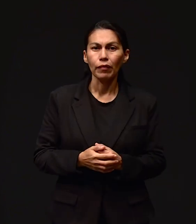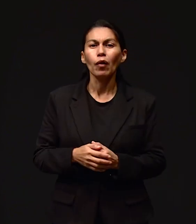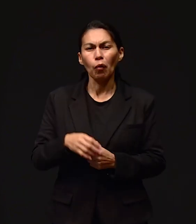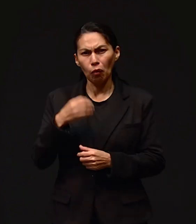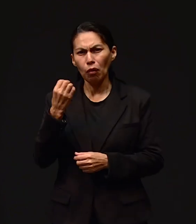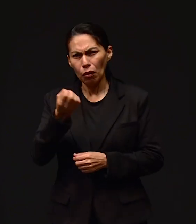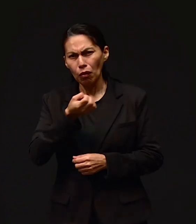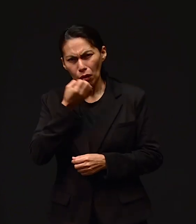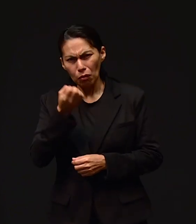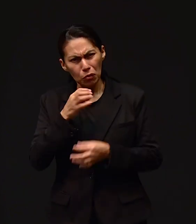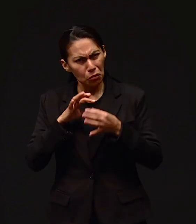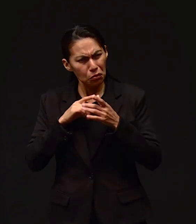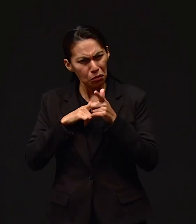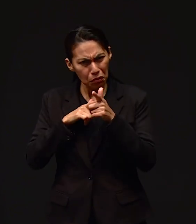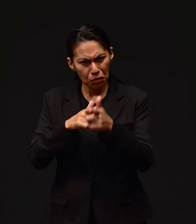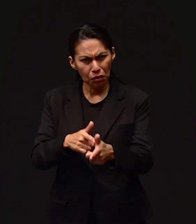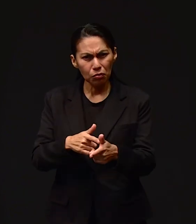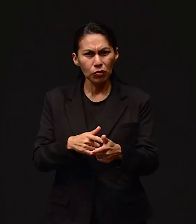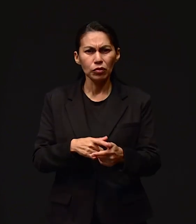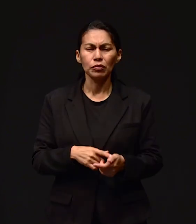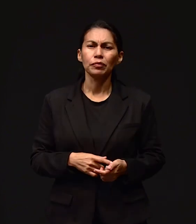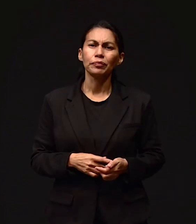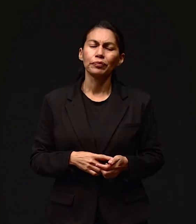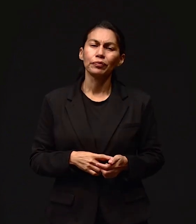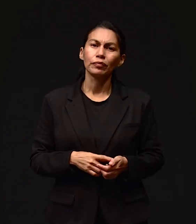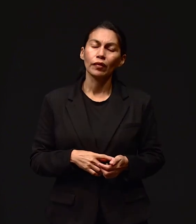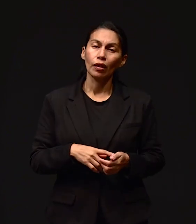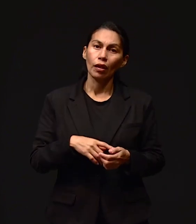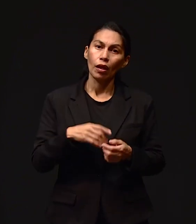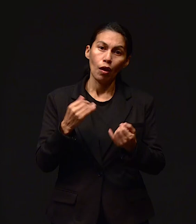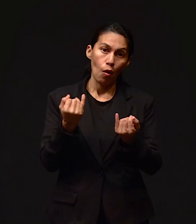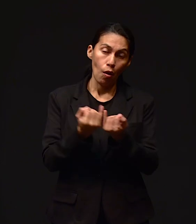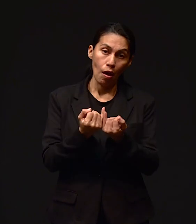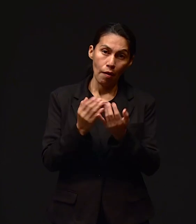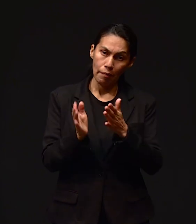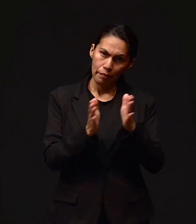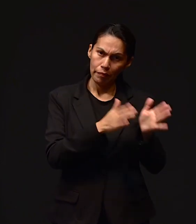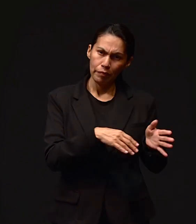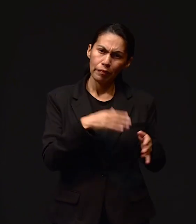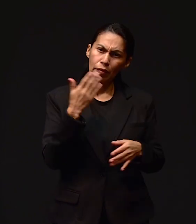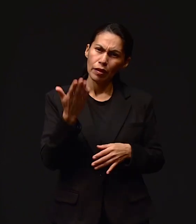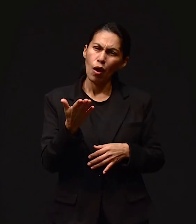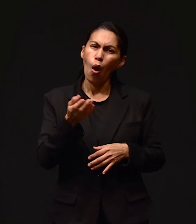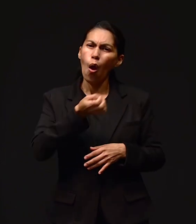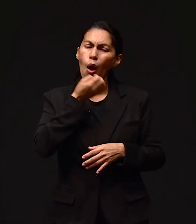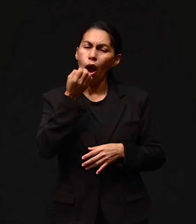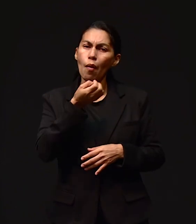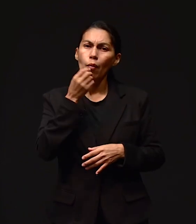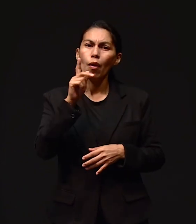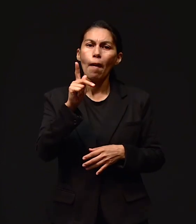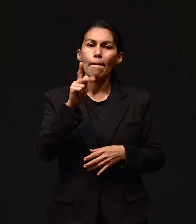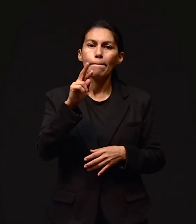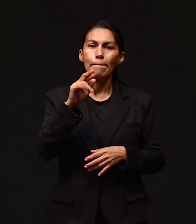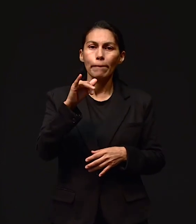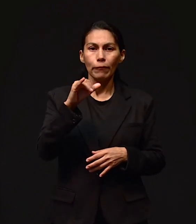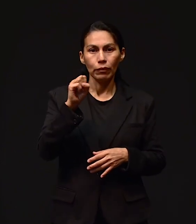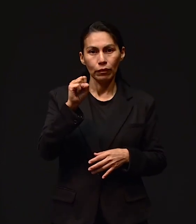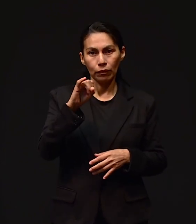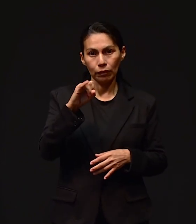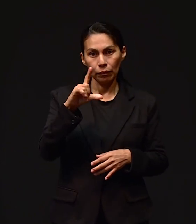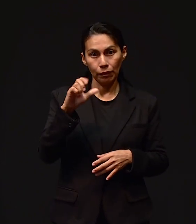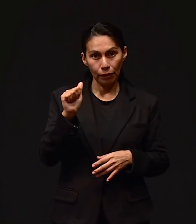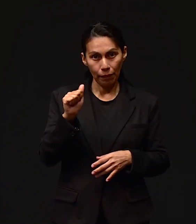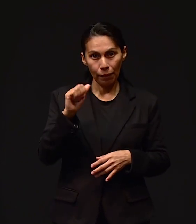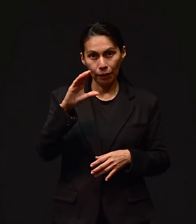sobrino, no lo vamos a dejar También nos han pedido que continuemos orando por Priscila, Priscila